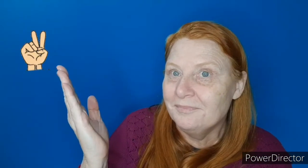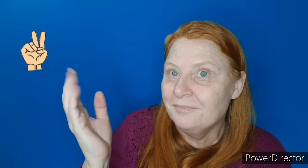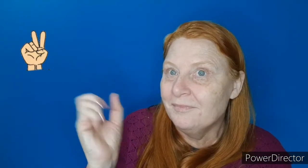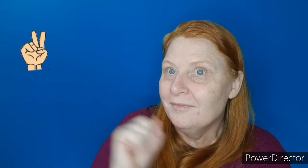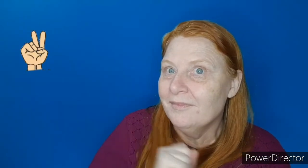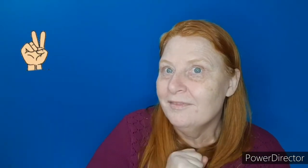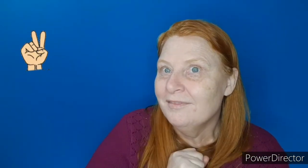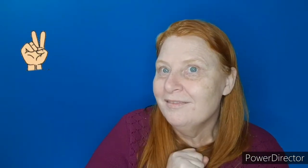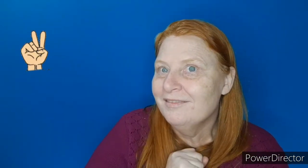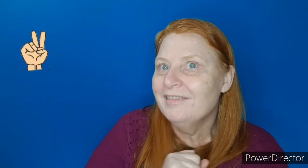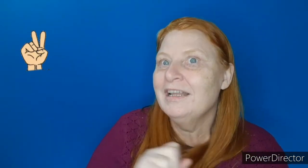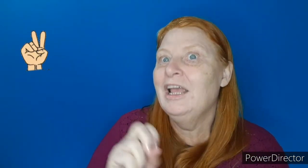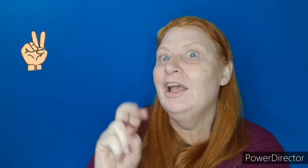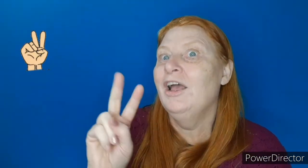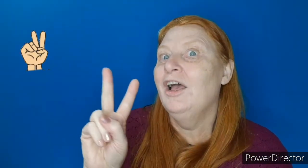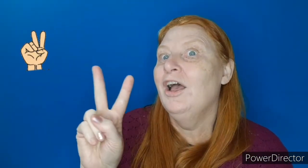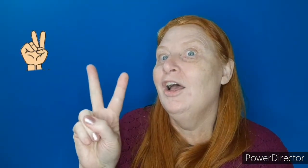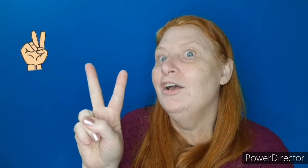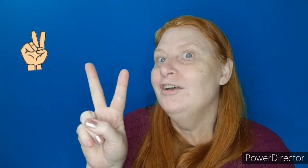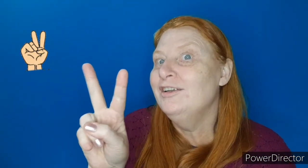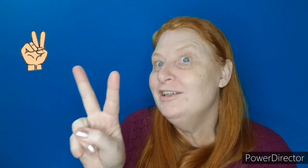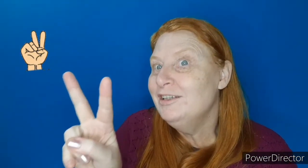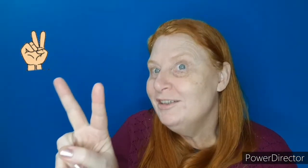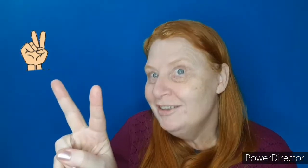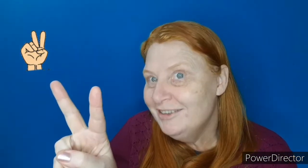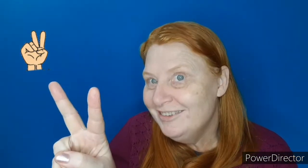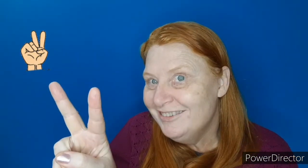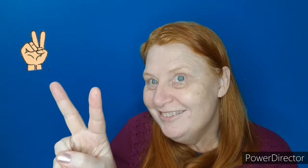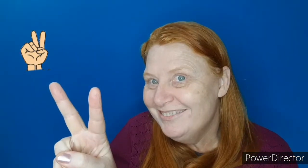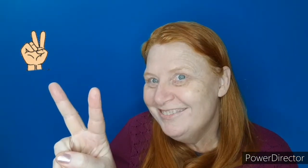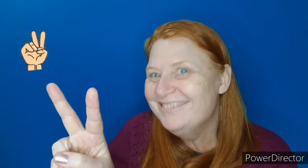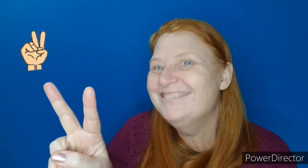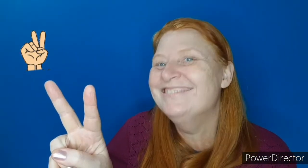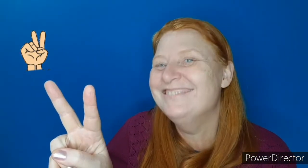Assim é o número 2. Dois que se faz assim.